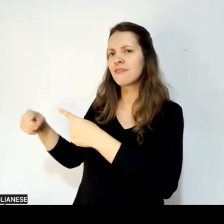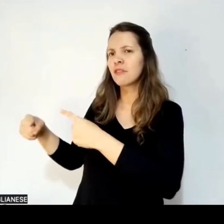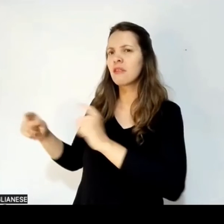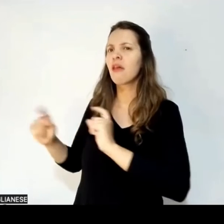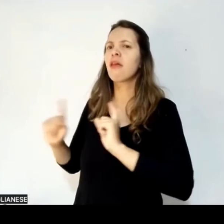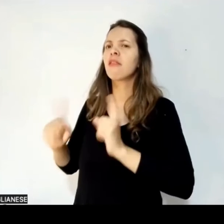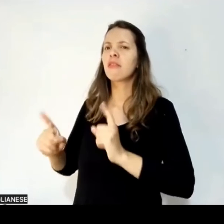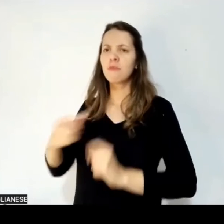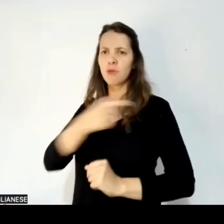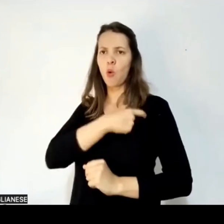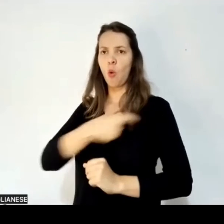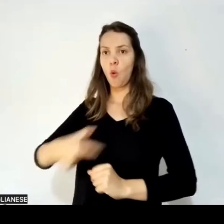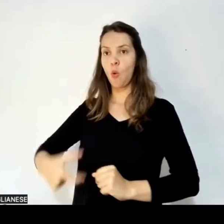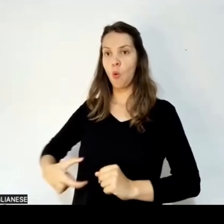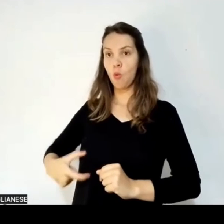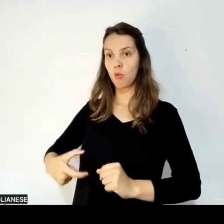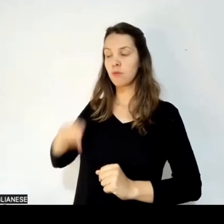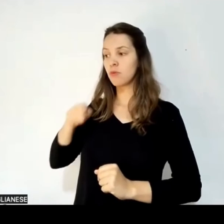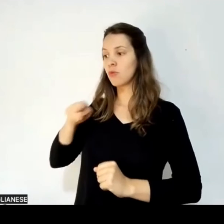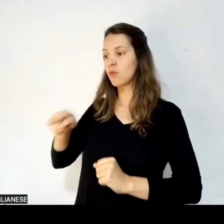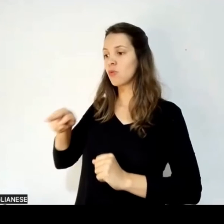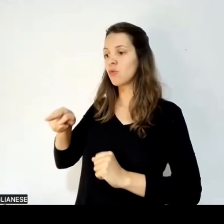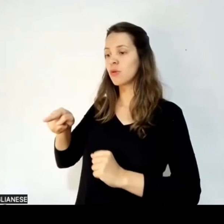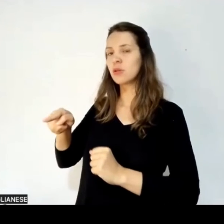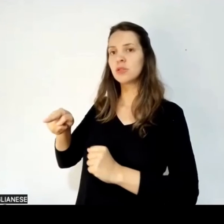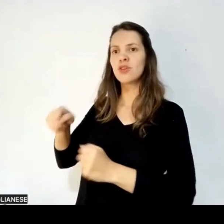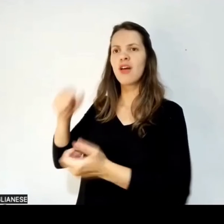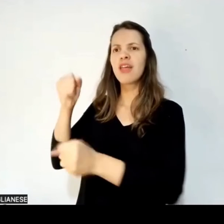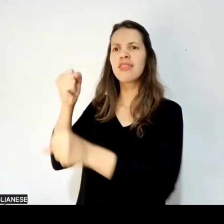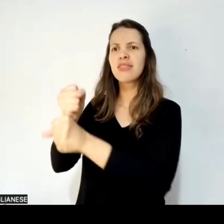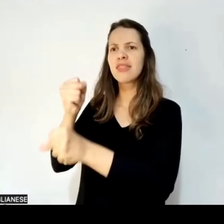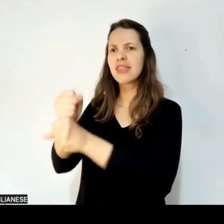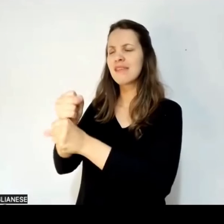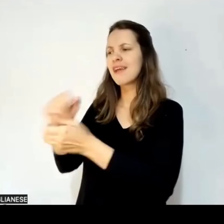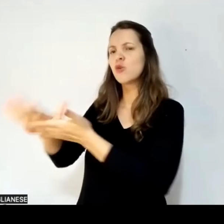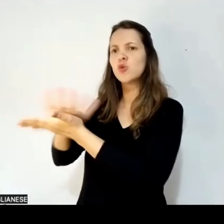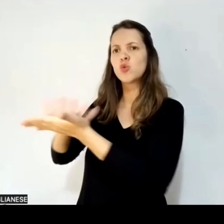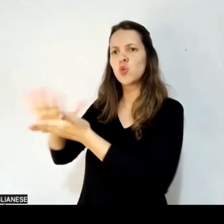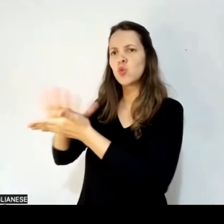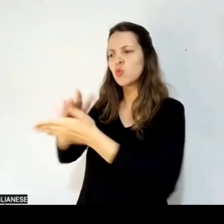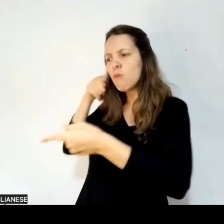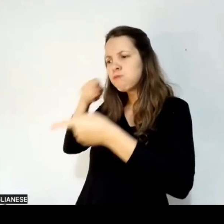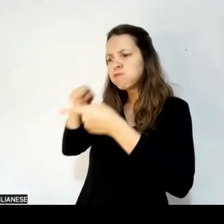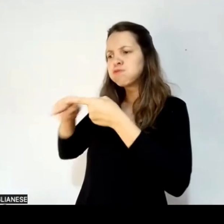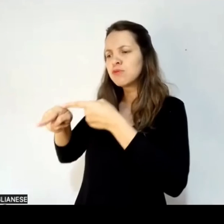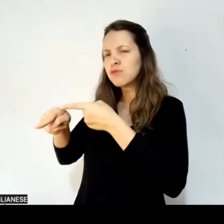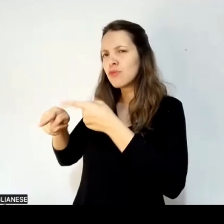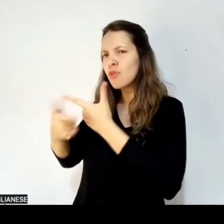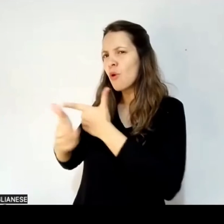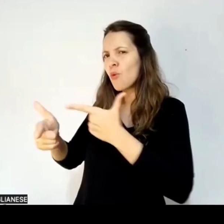públicas de empleo que sean realmente inclusivas y accesibles.